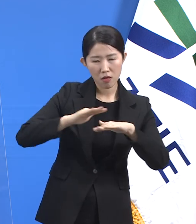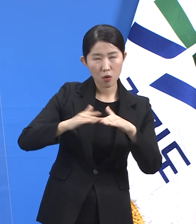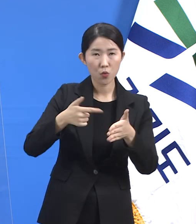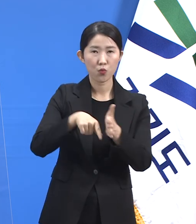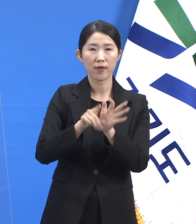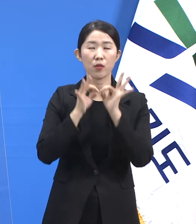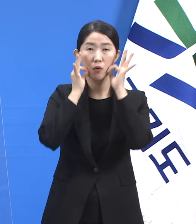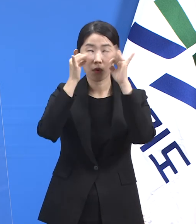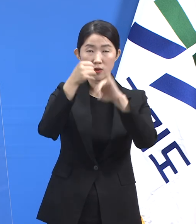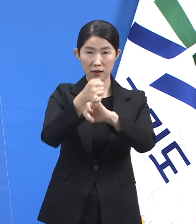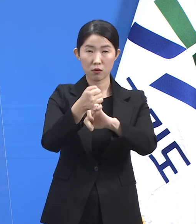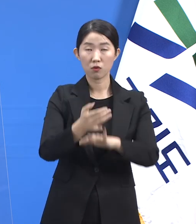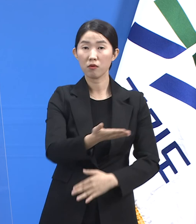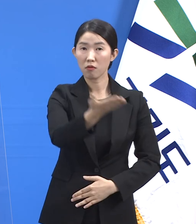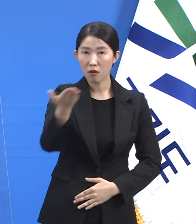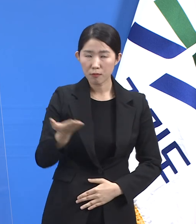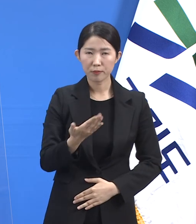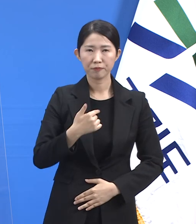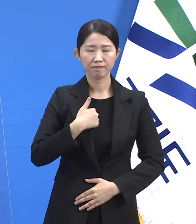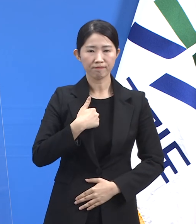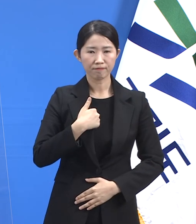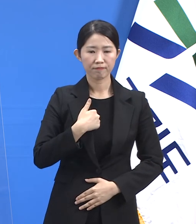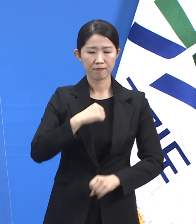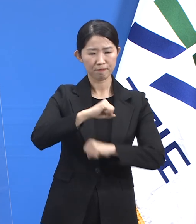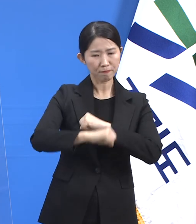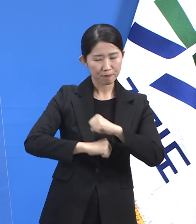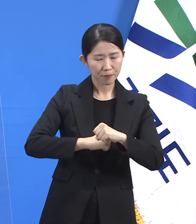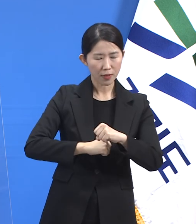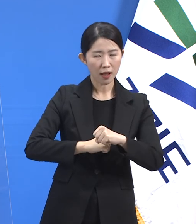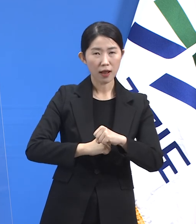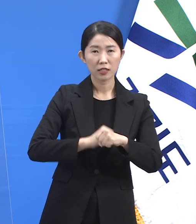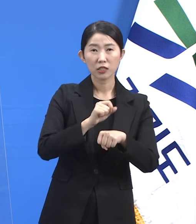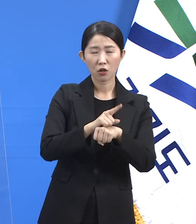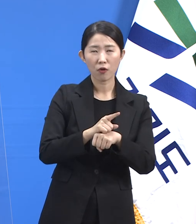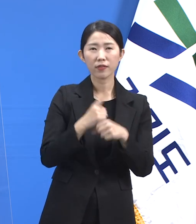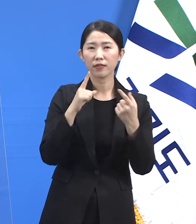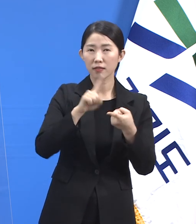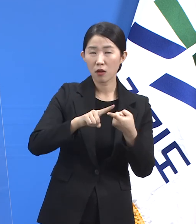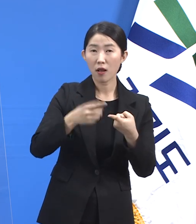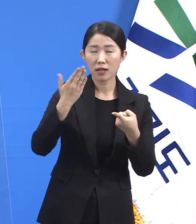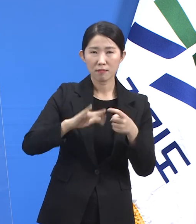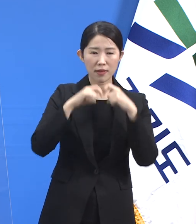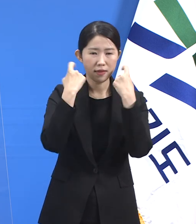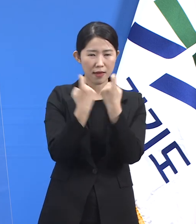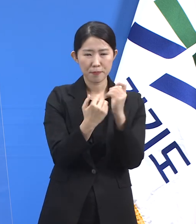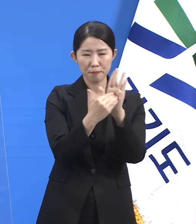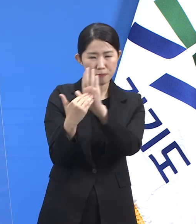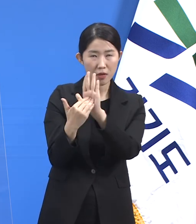자율과 책임 아래 개인 방역 수칙을 철저히 지켜주시기 바랍니다. 감사합니다.